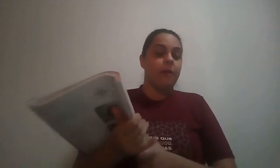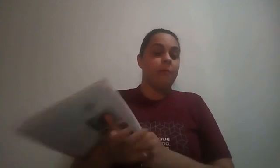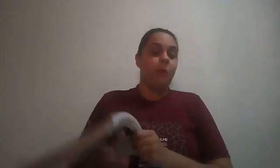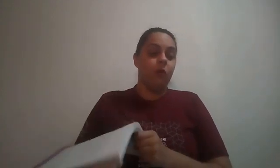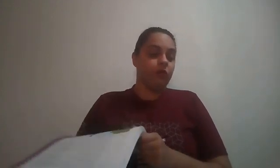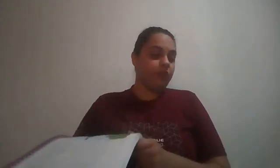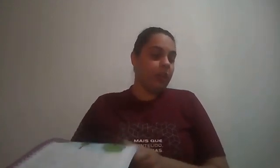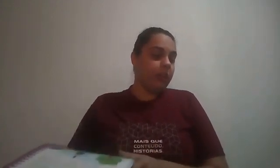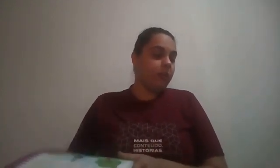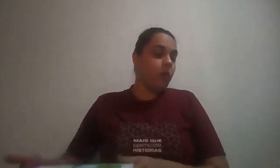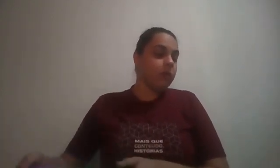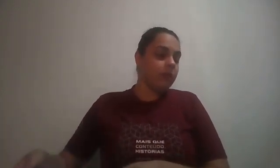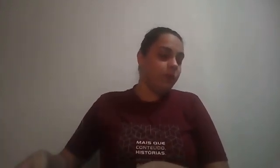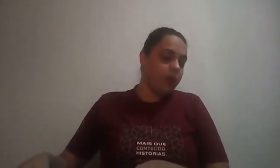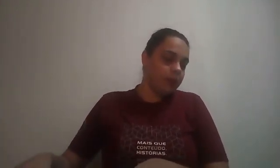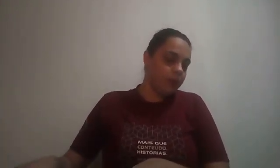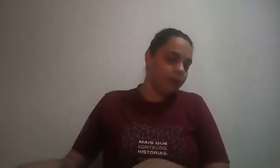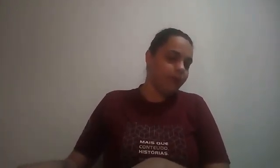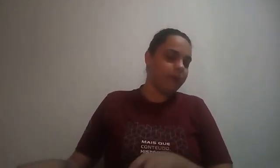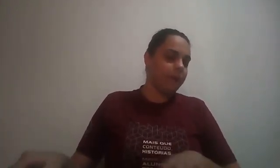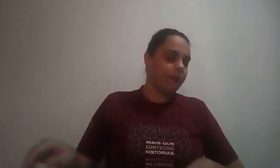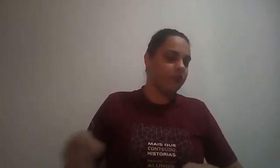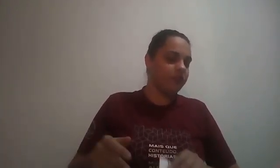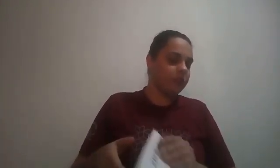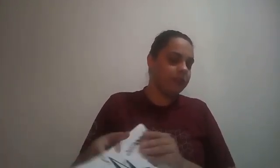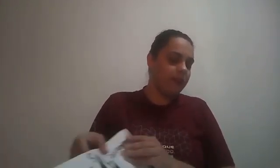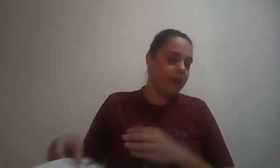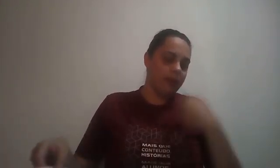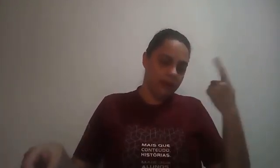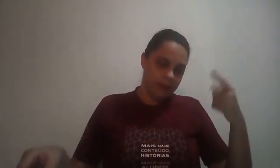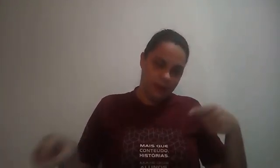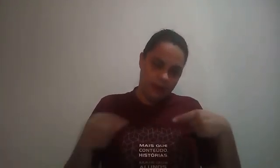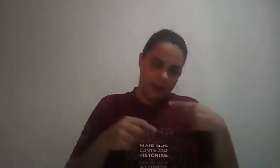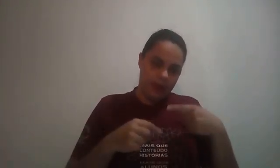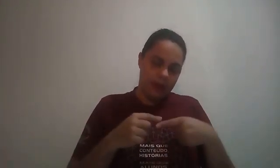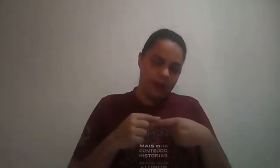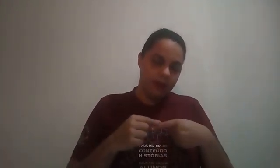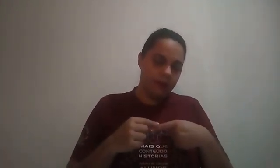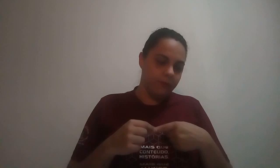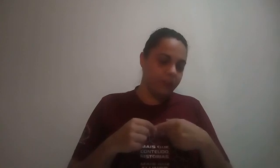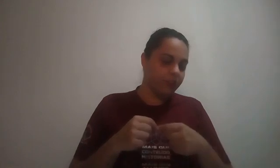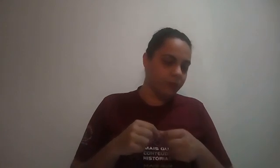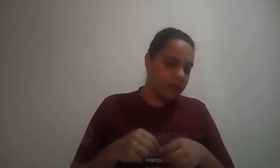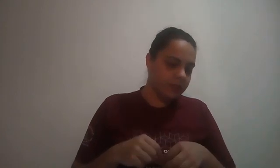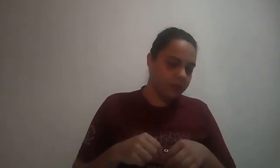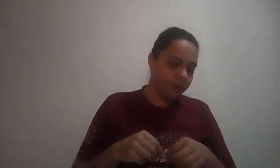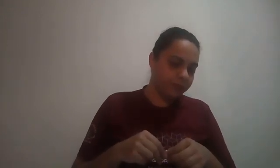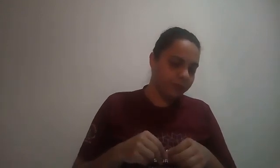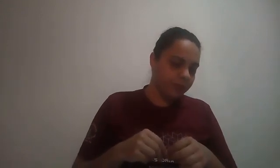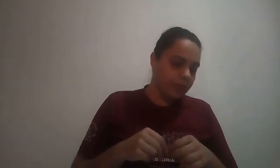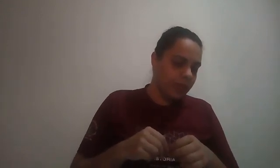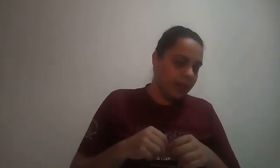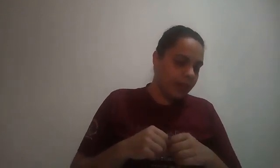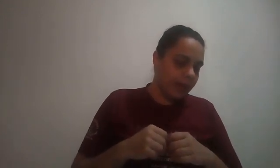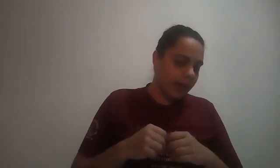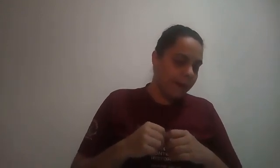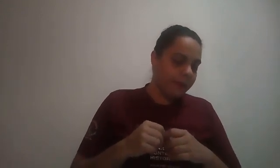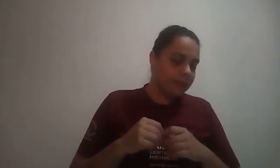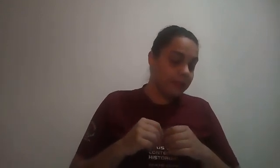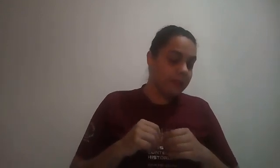Bom, gente, continuando, depois de a gente ter visto isso, aprendido